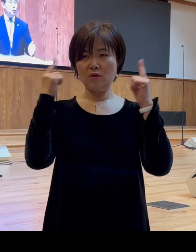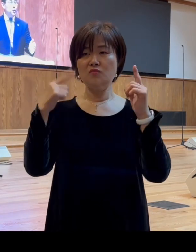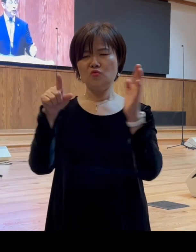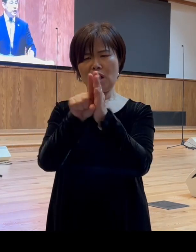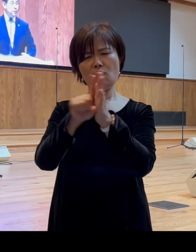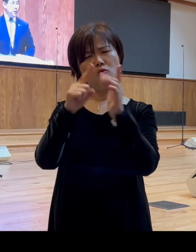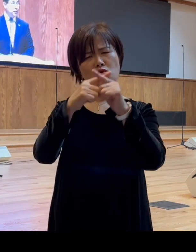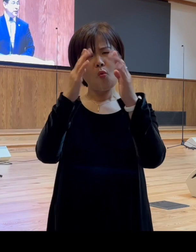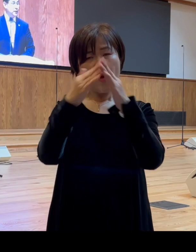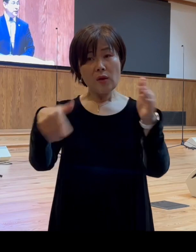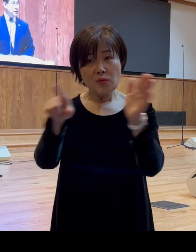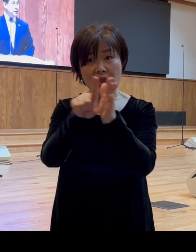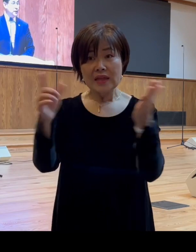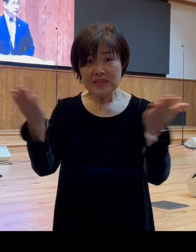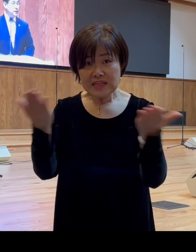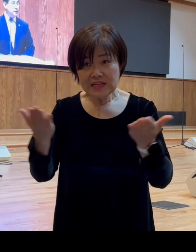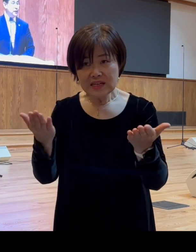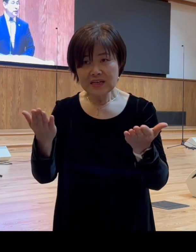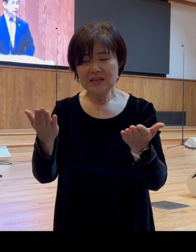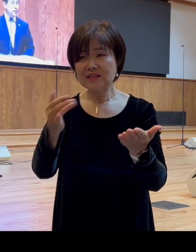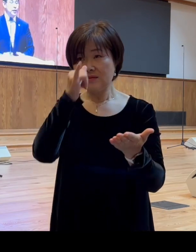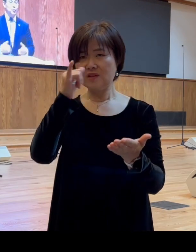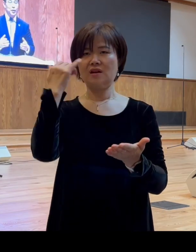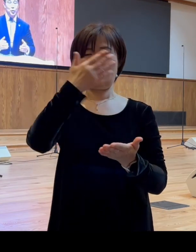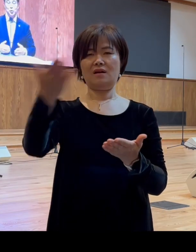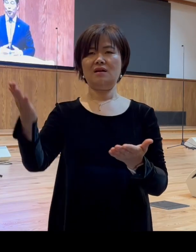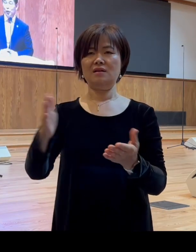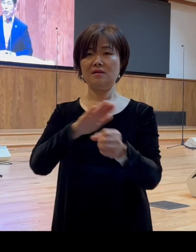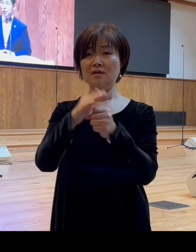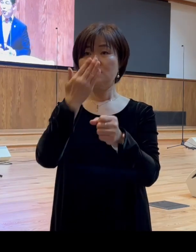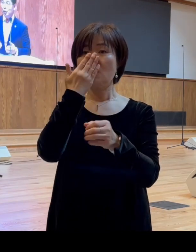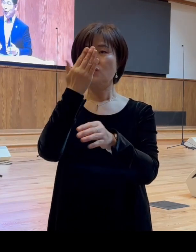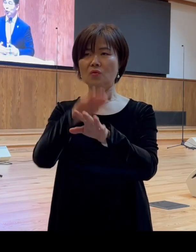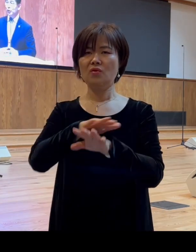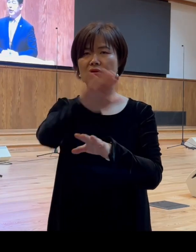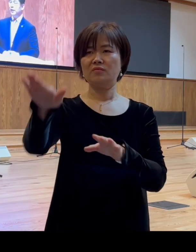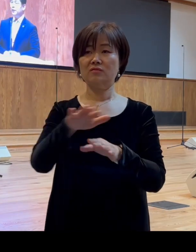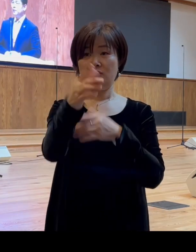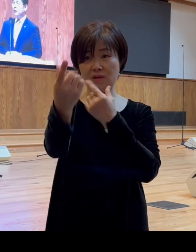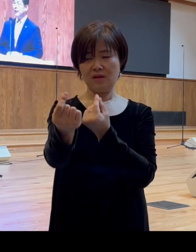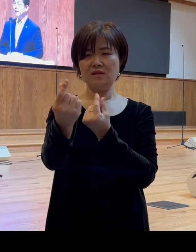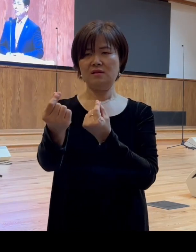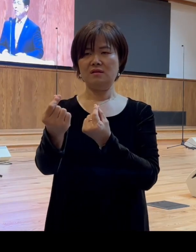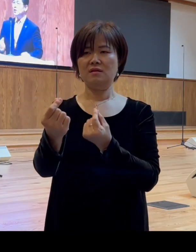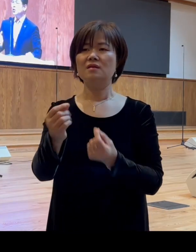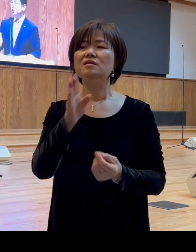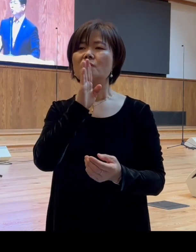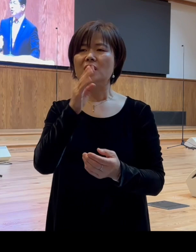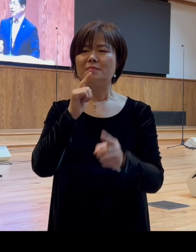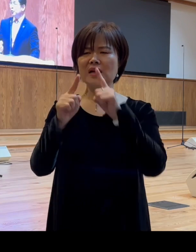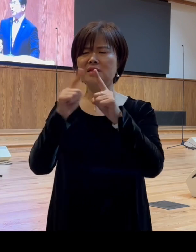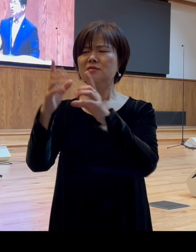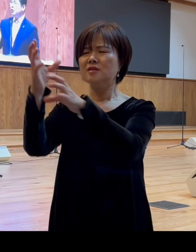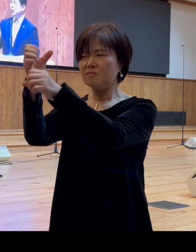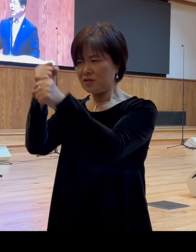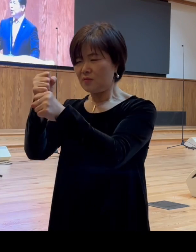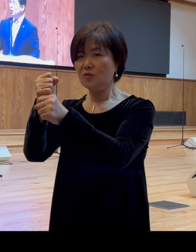일입니까 사랑하는 배대교의 성도 여러분 저는 저와 여러분이 말씀을 붙잡고 성령의 인도하심을